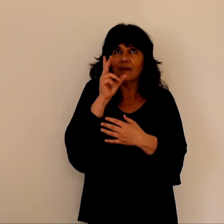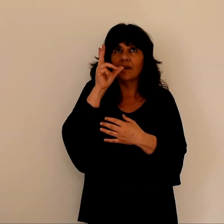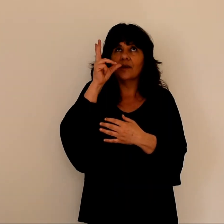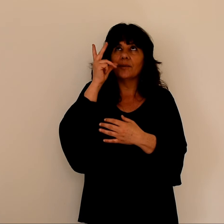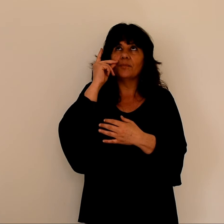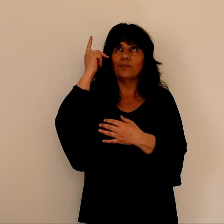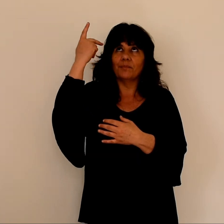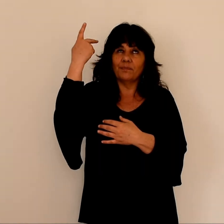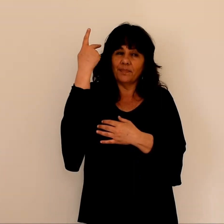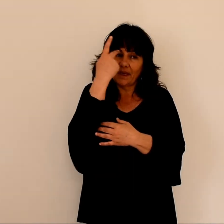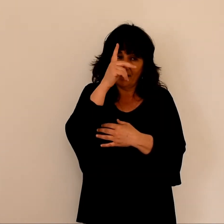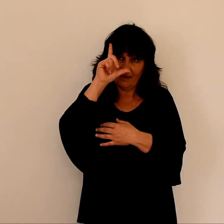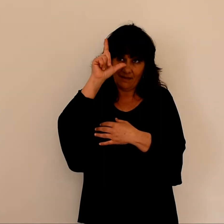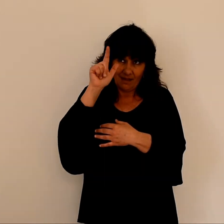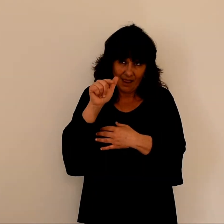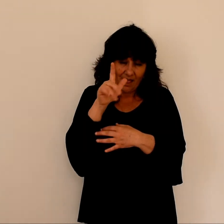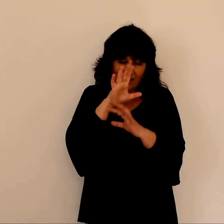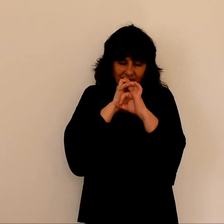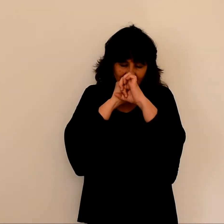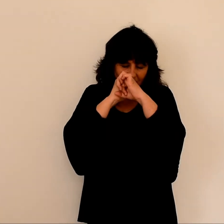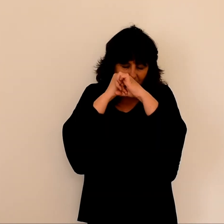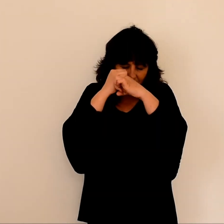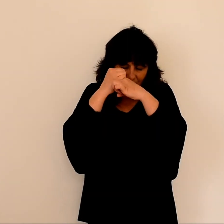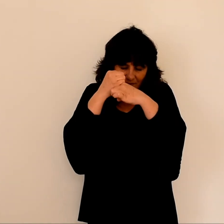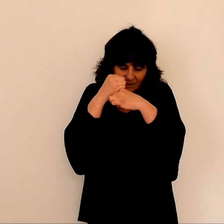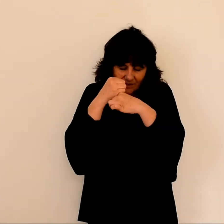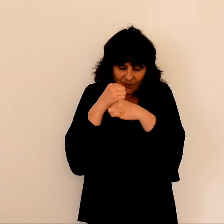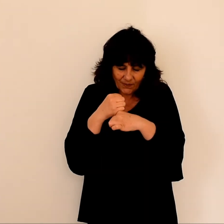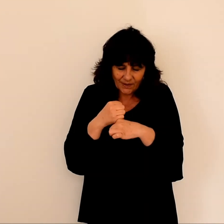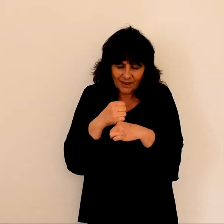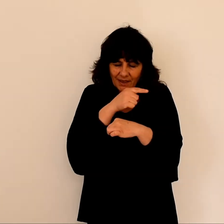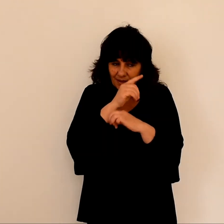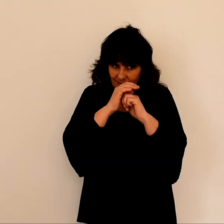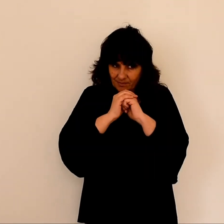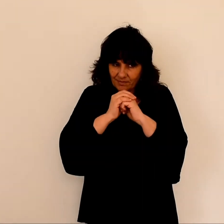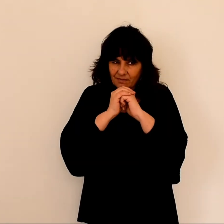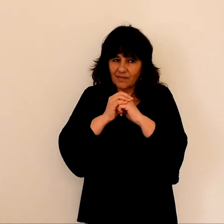Ton Père qui voit dans le secret te le rendra